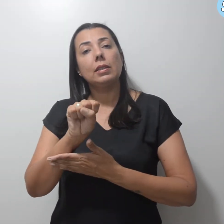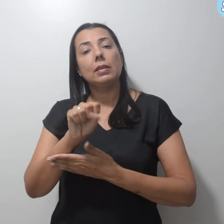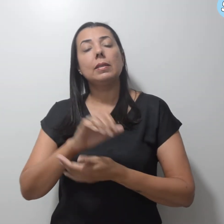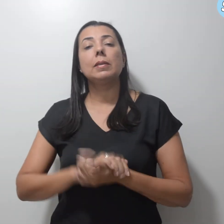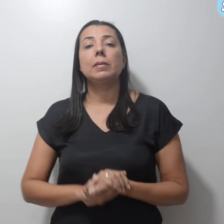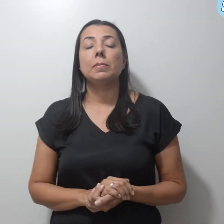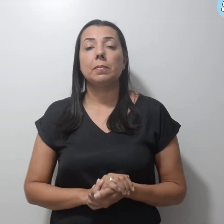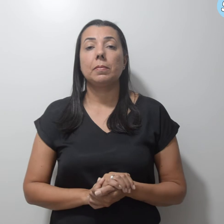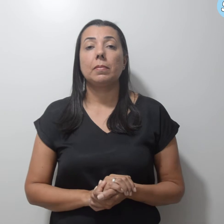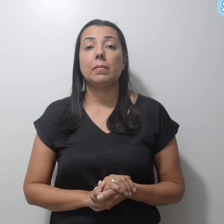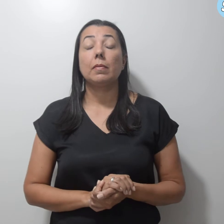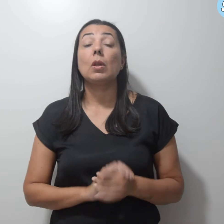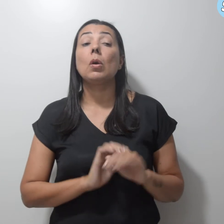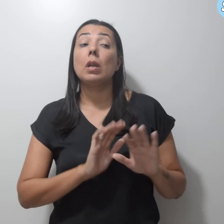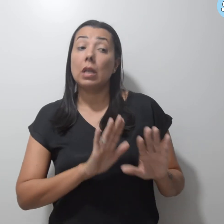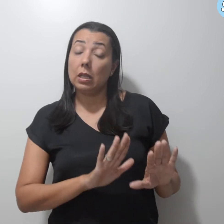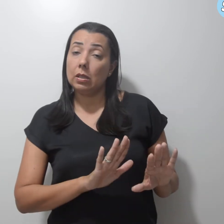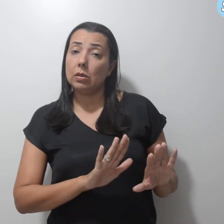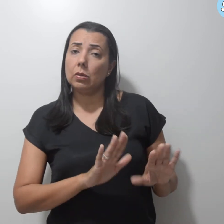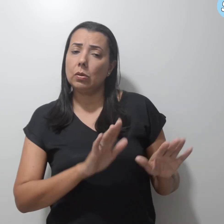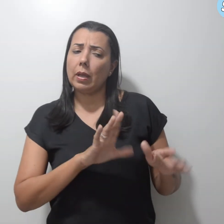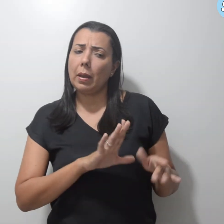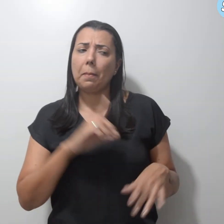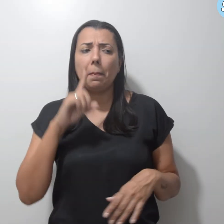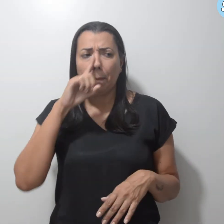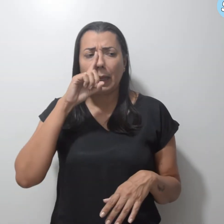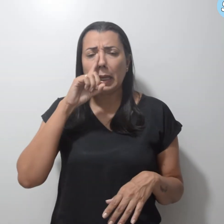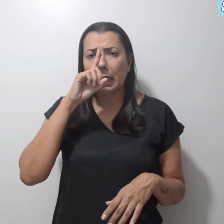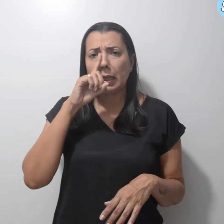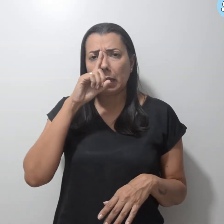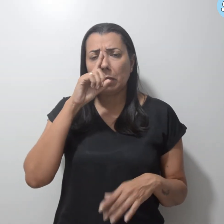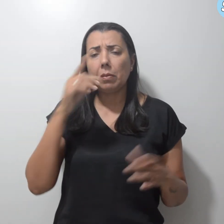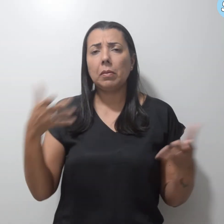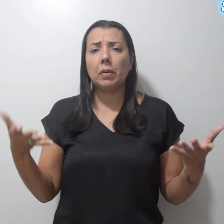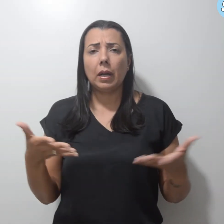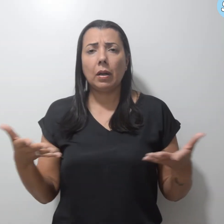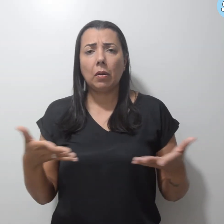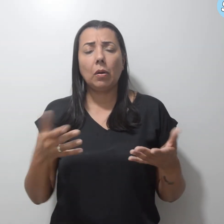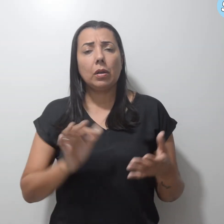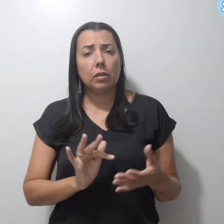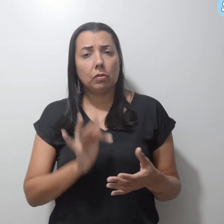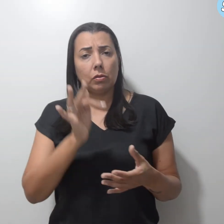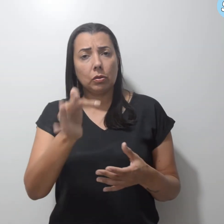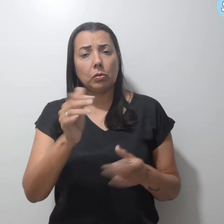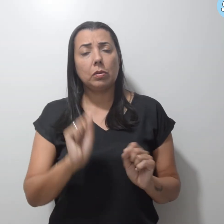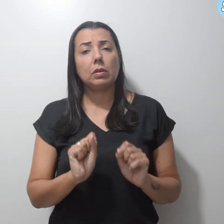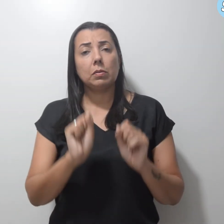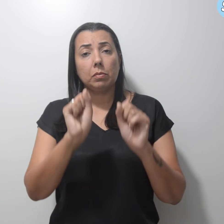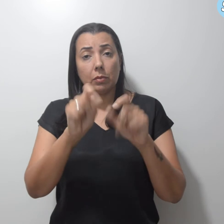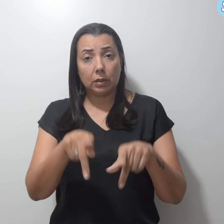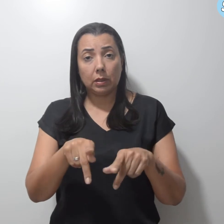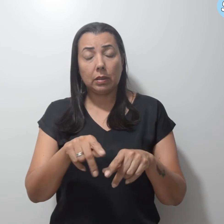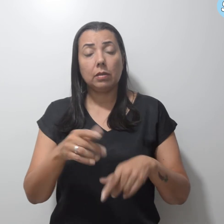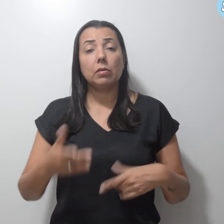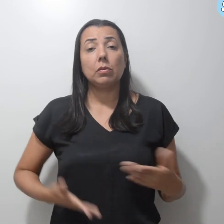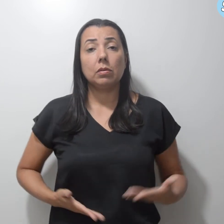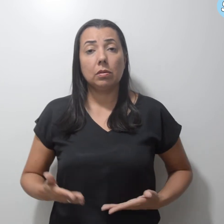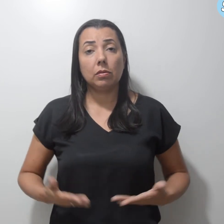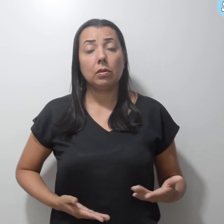Isso é um perigo para as atuais e as futuras aposentadorias dos servidores efetivos,